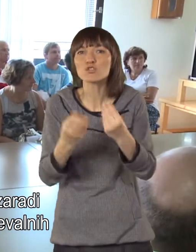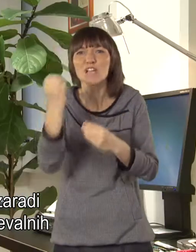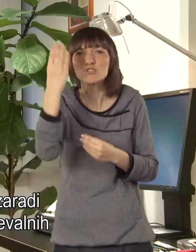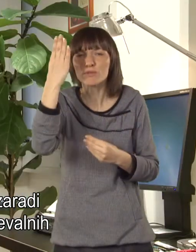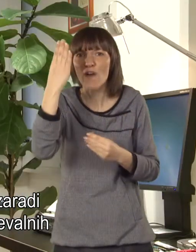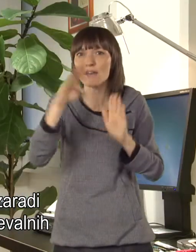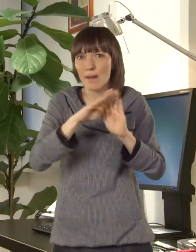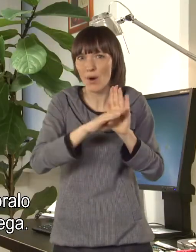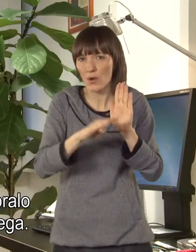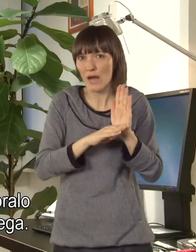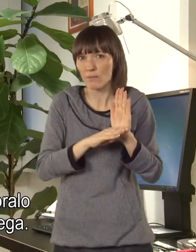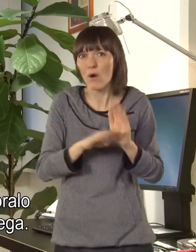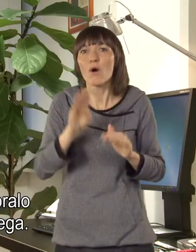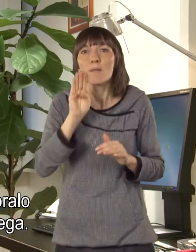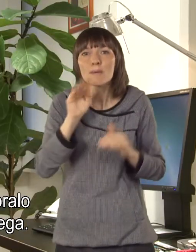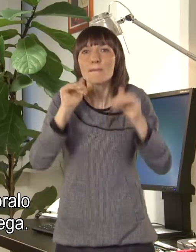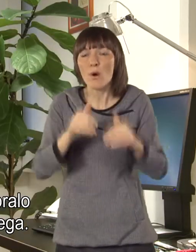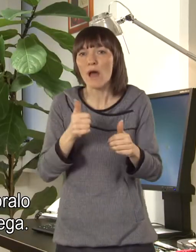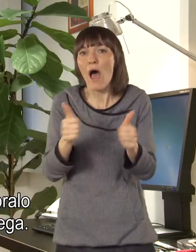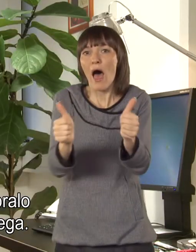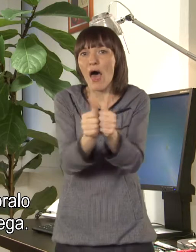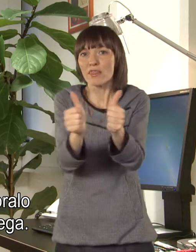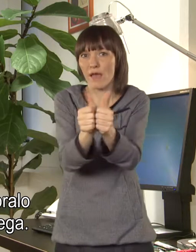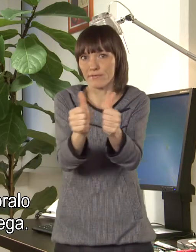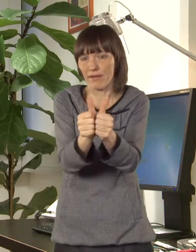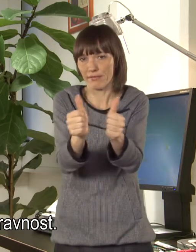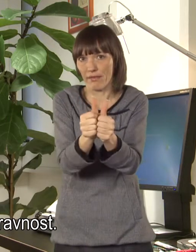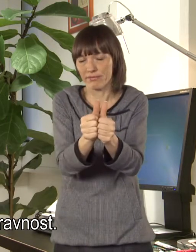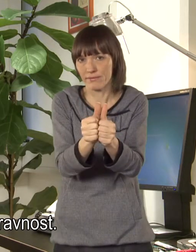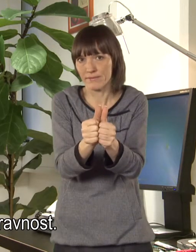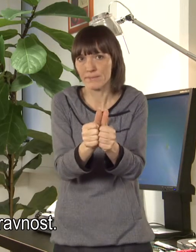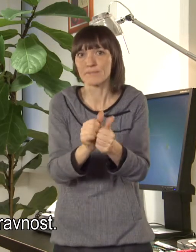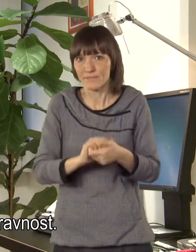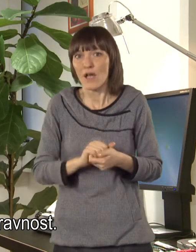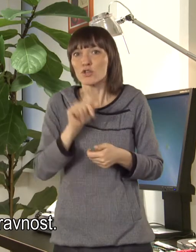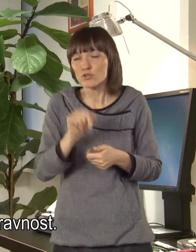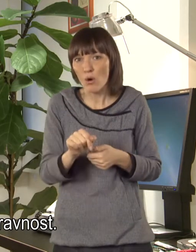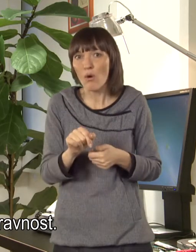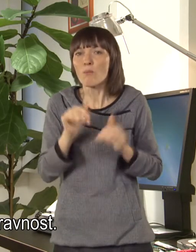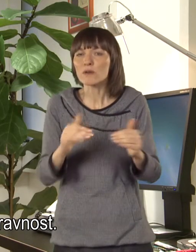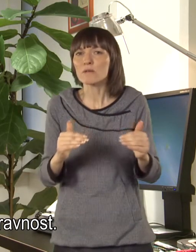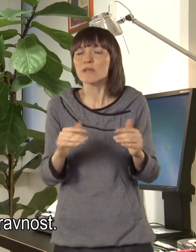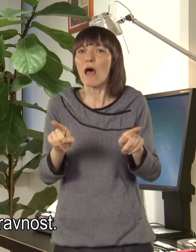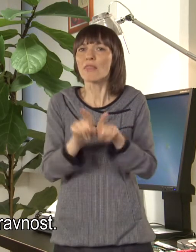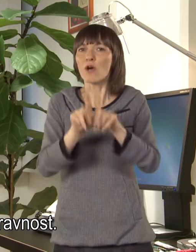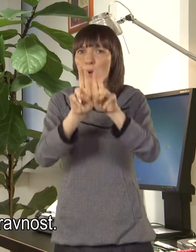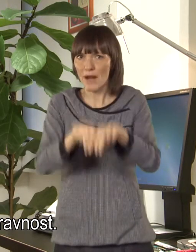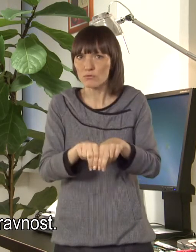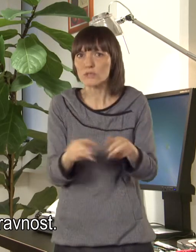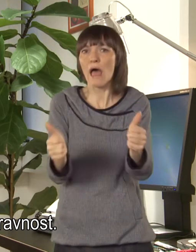množice izobraževalnih programov moralo iti eden na eden. Tukaj mislim, da gre za neko